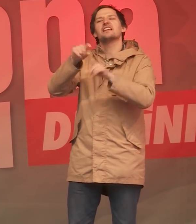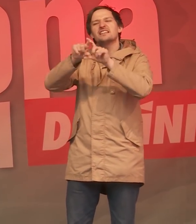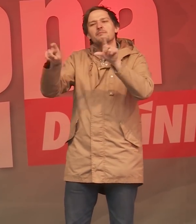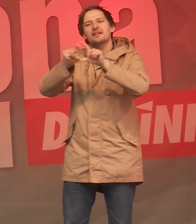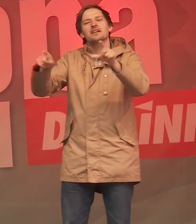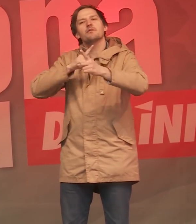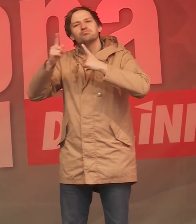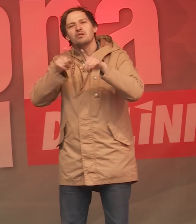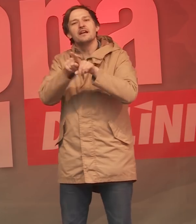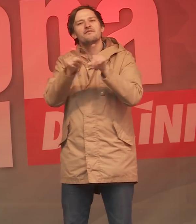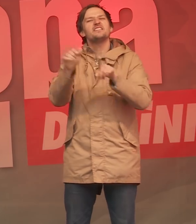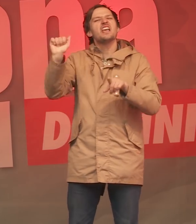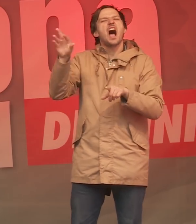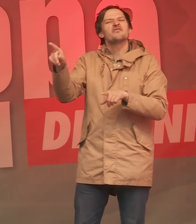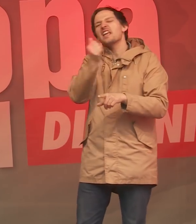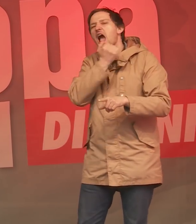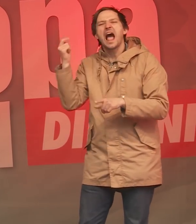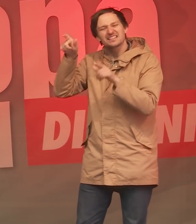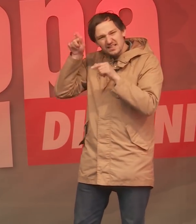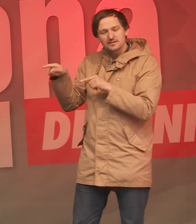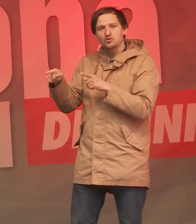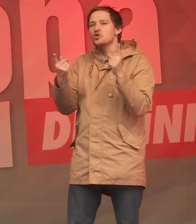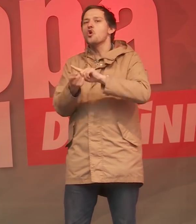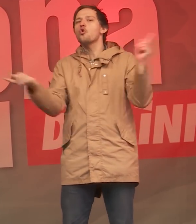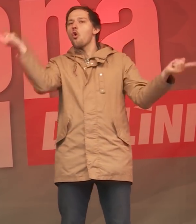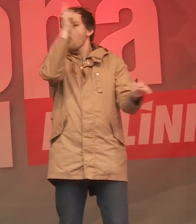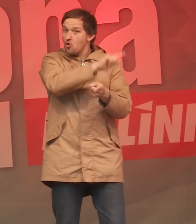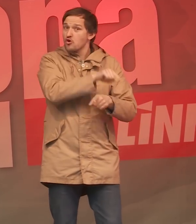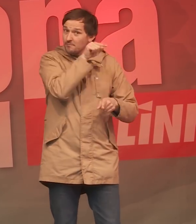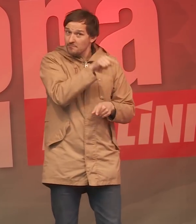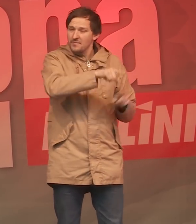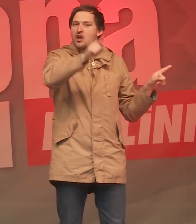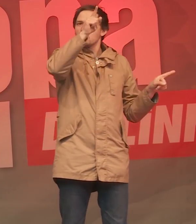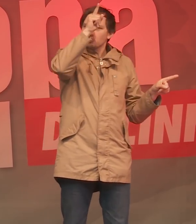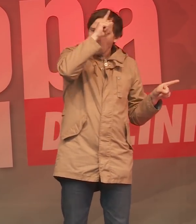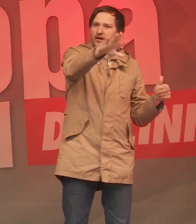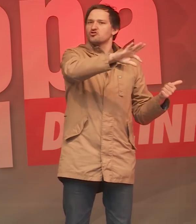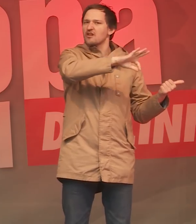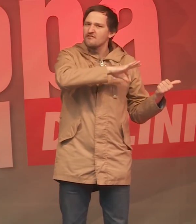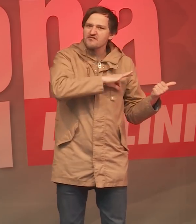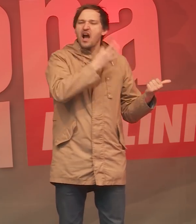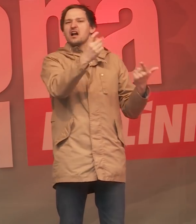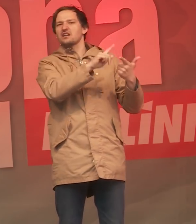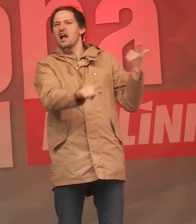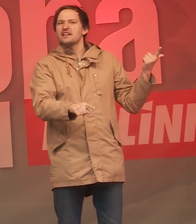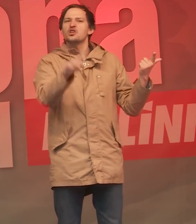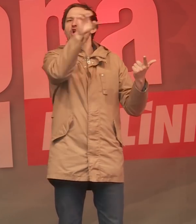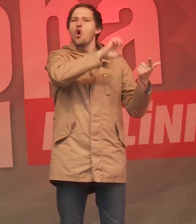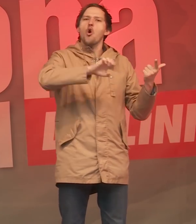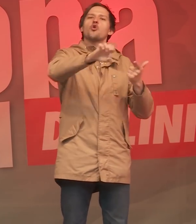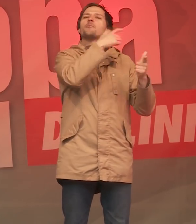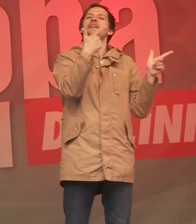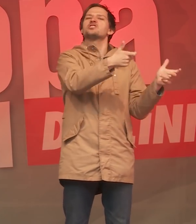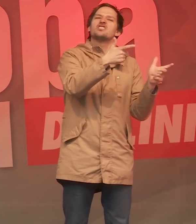redet, wie die rassistische AfD. Und auf der anderen Seite über deutsche und französische, über europäische